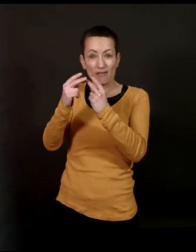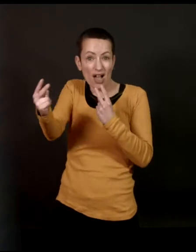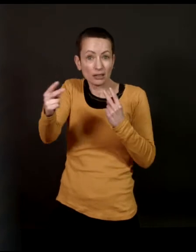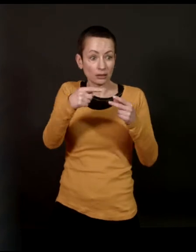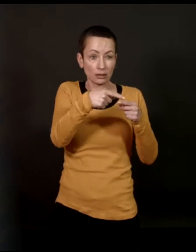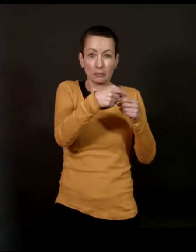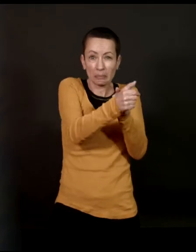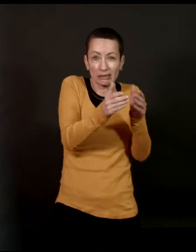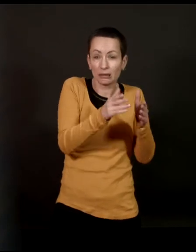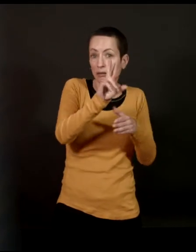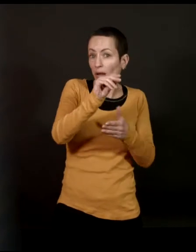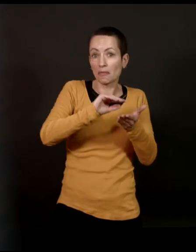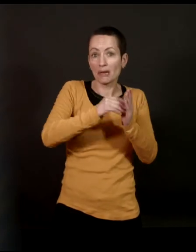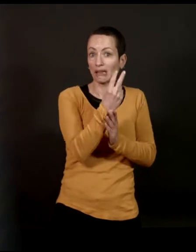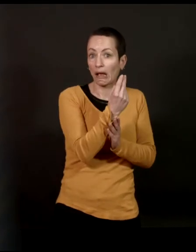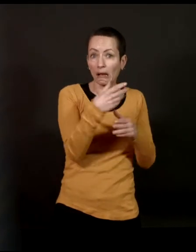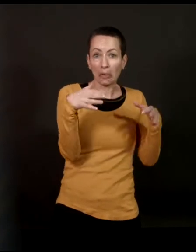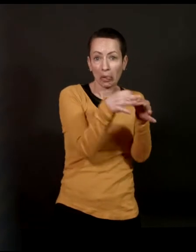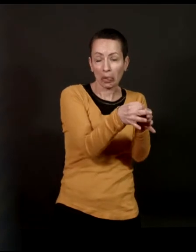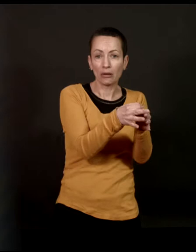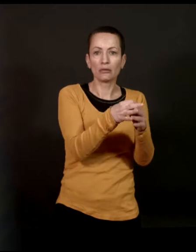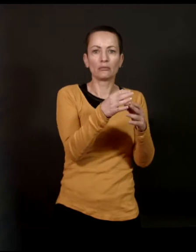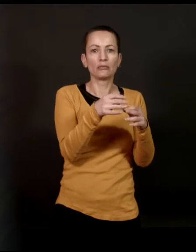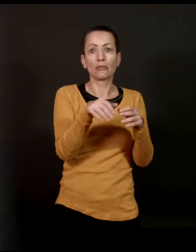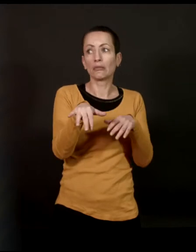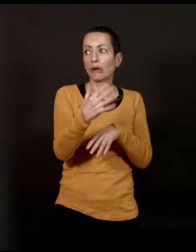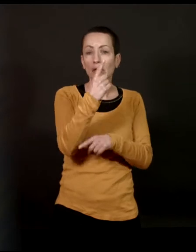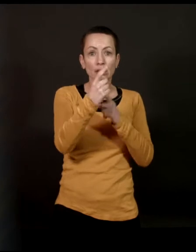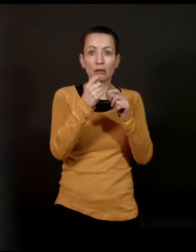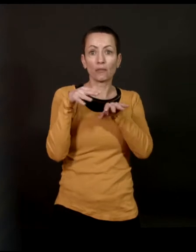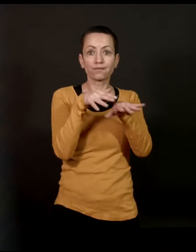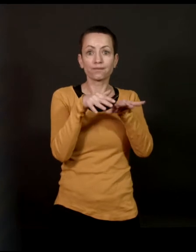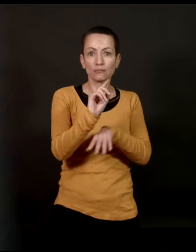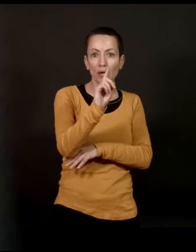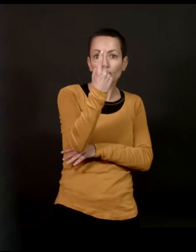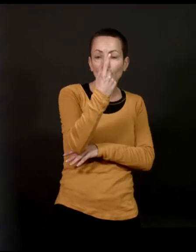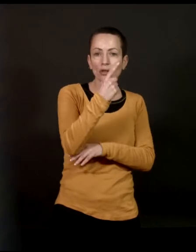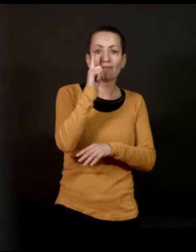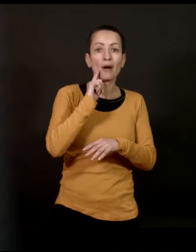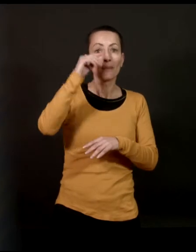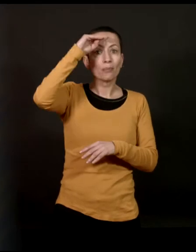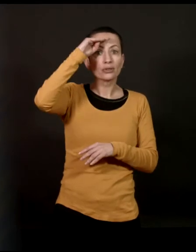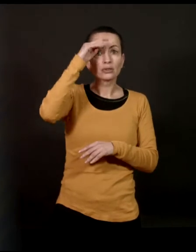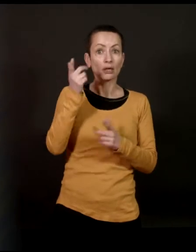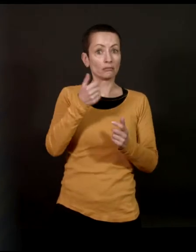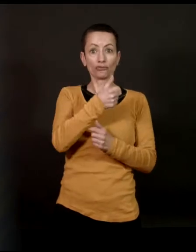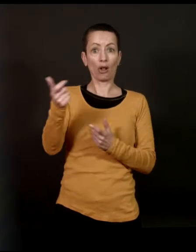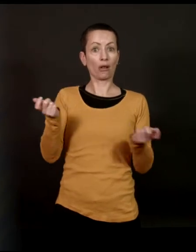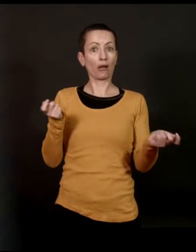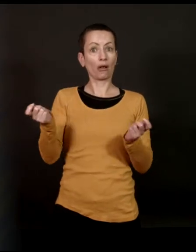cette poste est toute petite. Elle fait une trentaine de mètres carrés. Il y une quinzaine de clients qui viennent par jour. La postière la tient